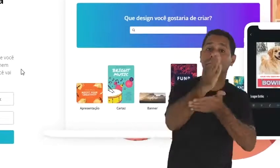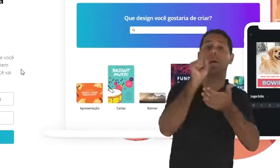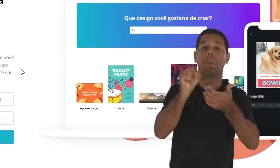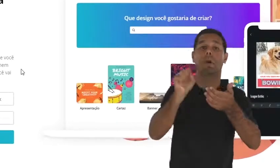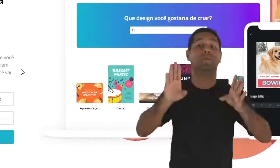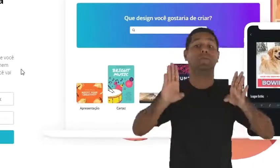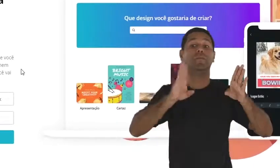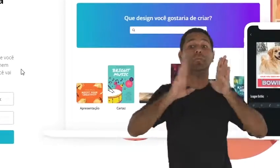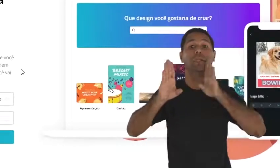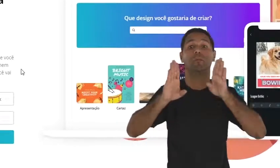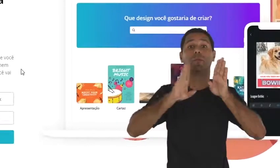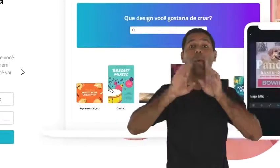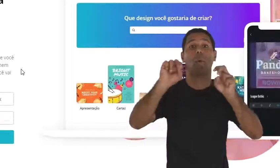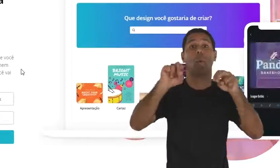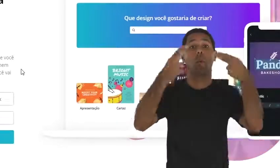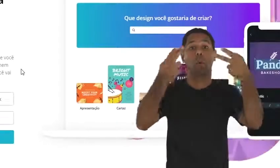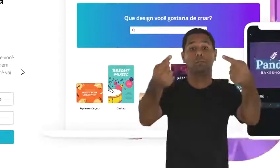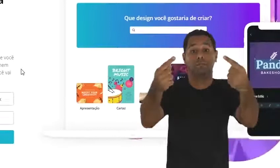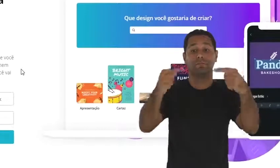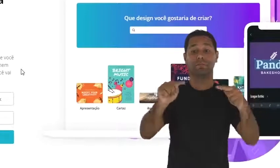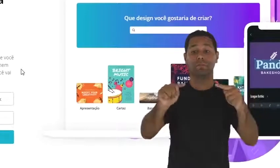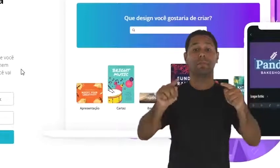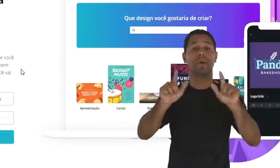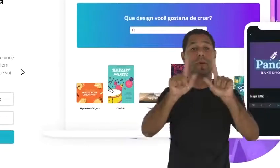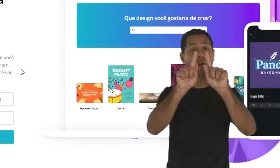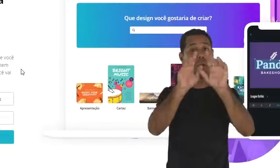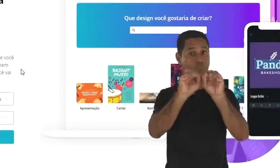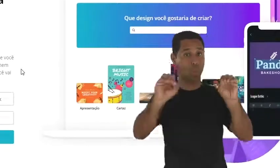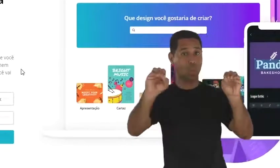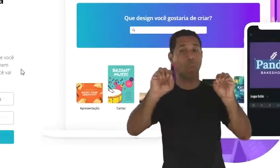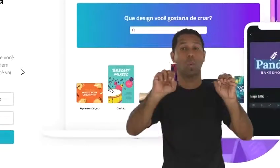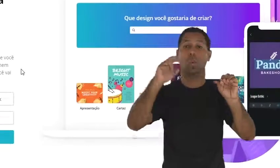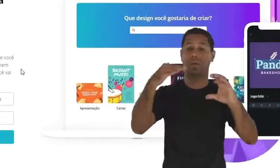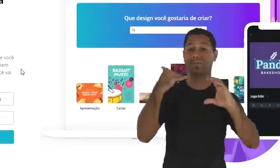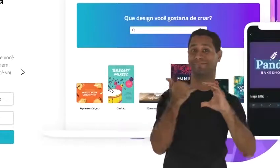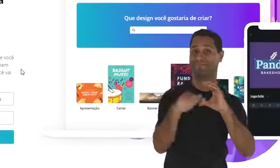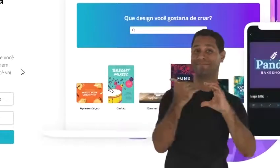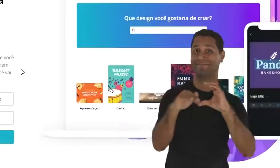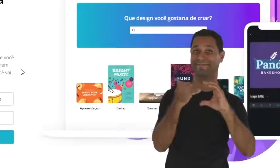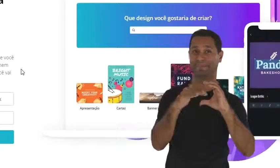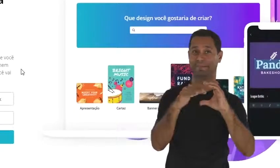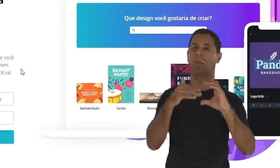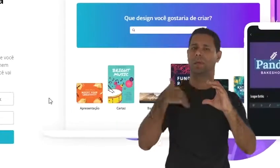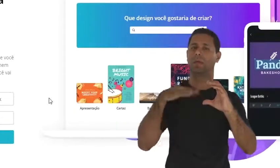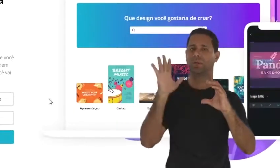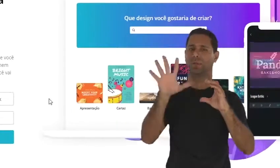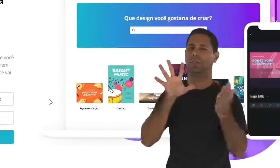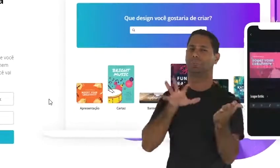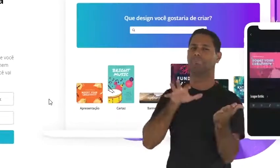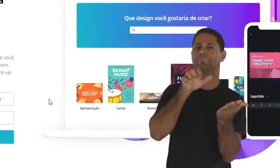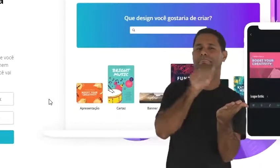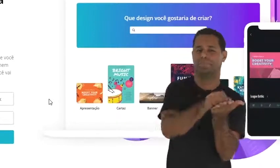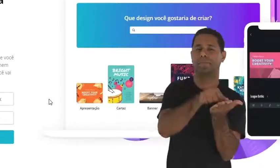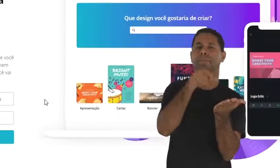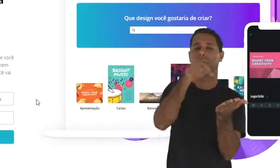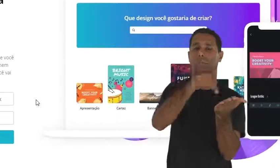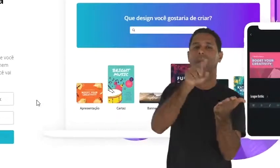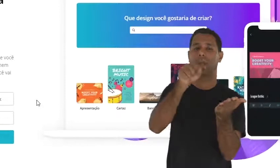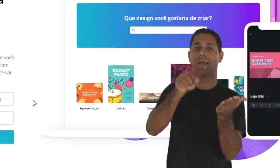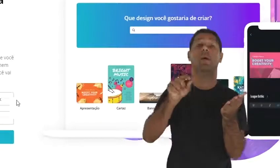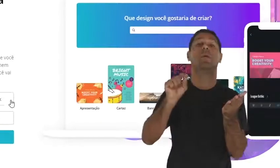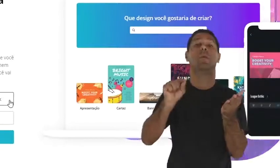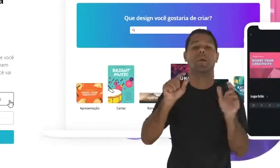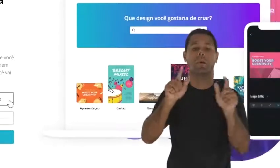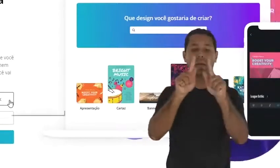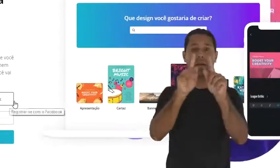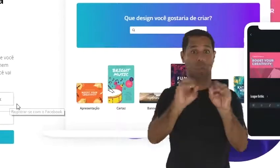opção de entrar com a sua conta do Facebook, com a conta do Google ou com o e-mail. A gente vai entrar com a do Google, que a gente